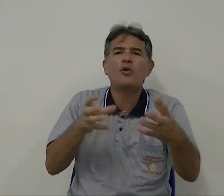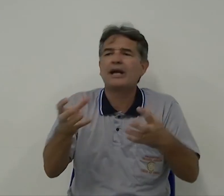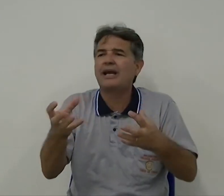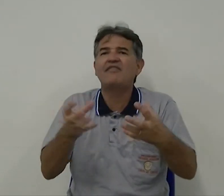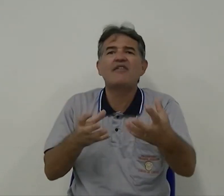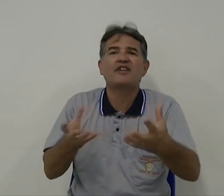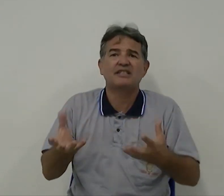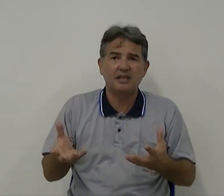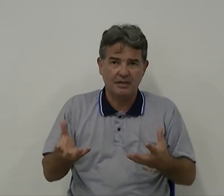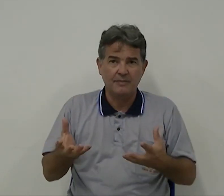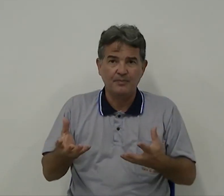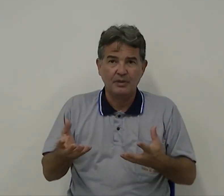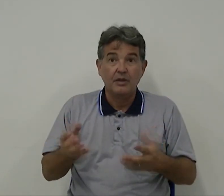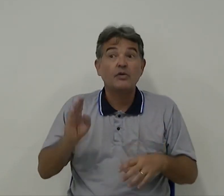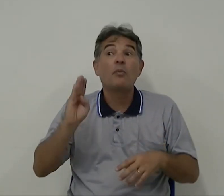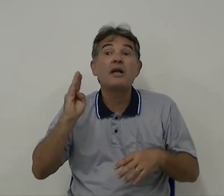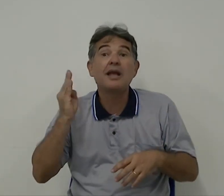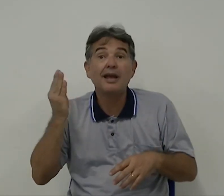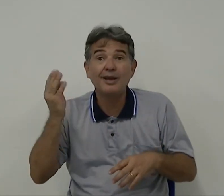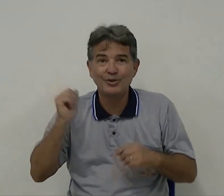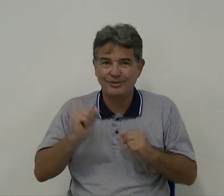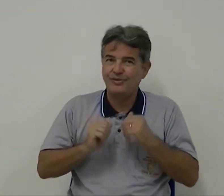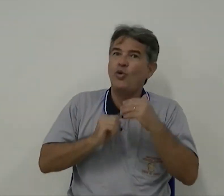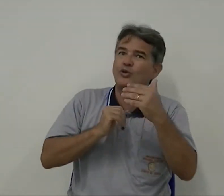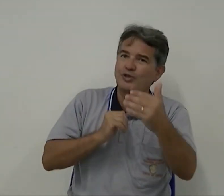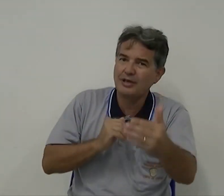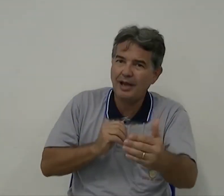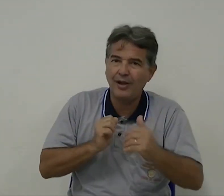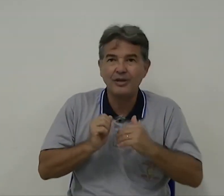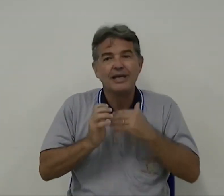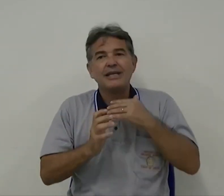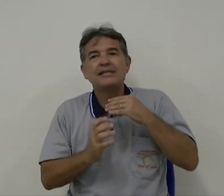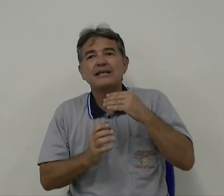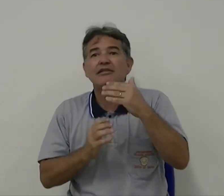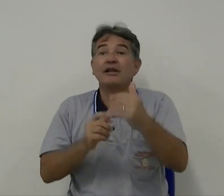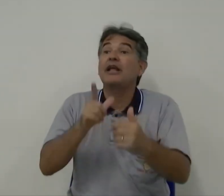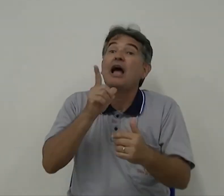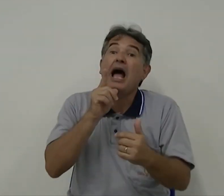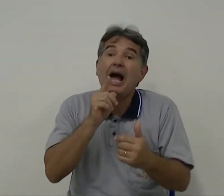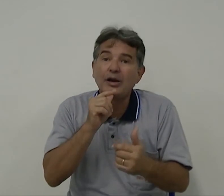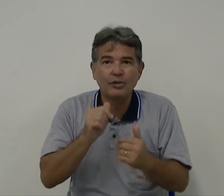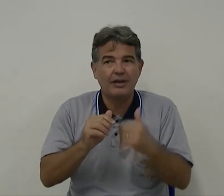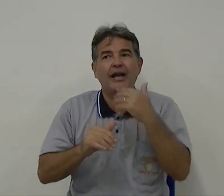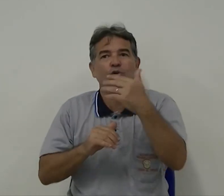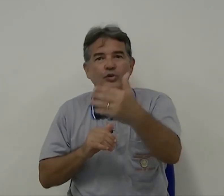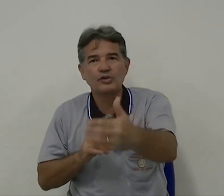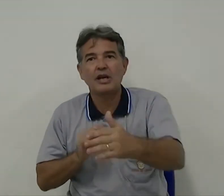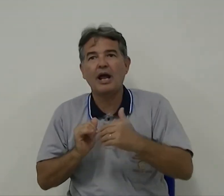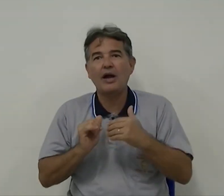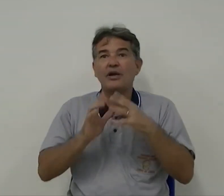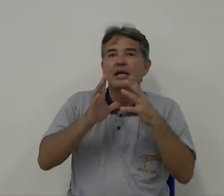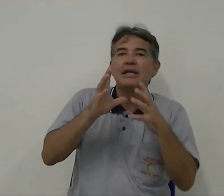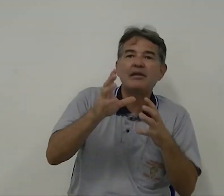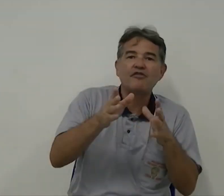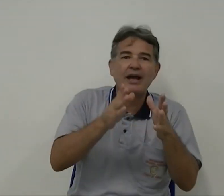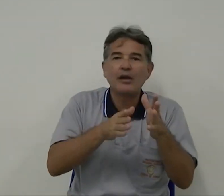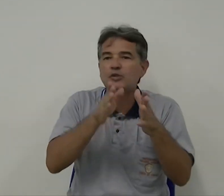o que ela vai fazer. Então, banheiro, outro sinal, e assim, água, aí outro sinal, e aí vai aos